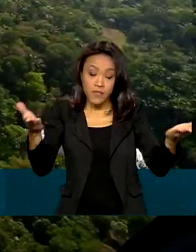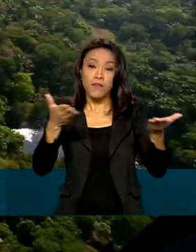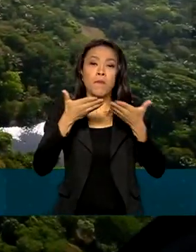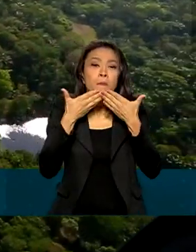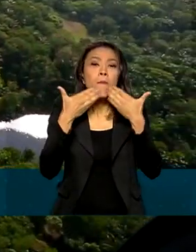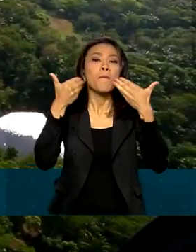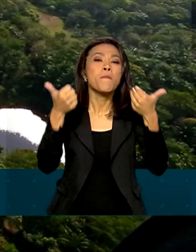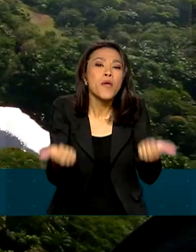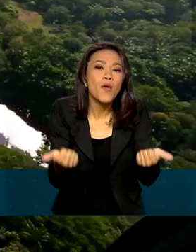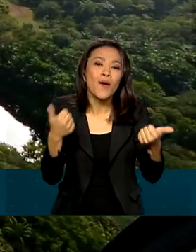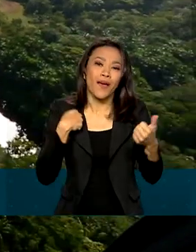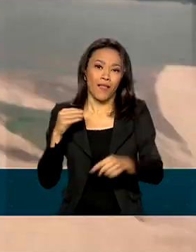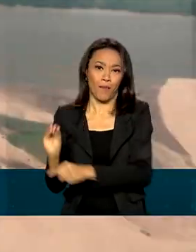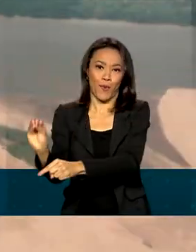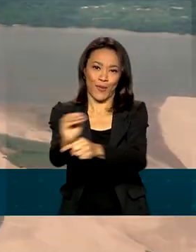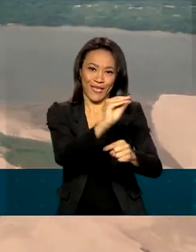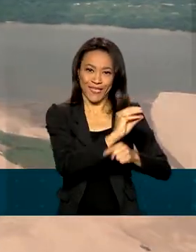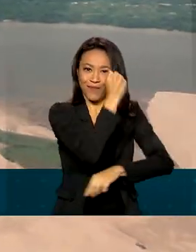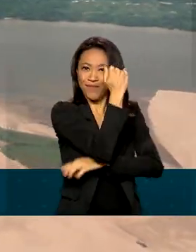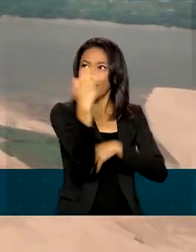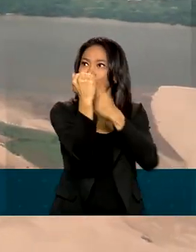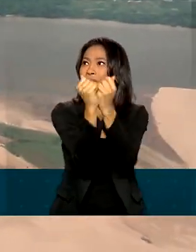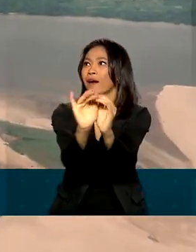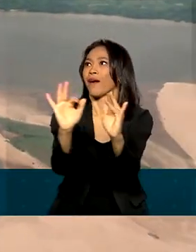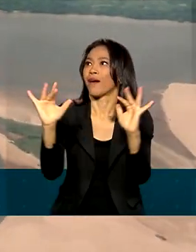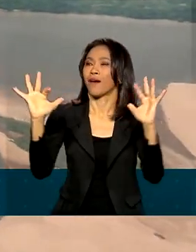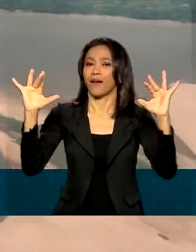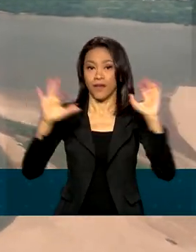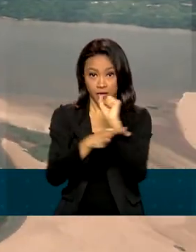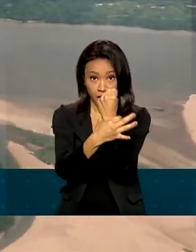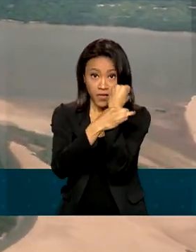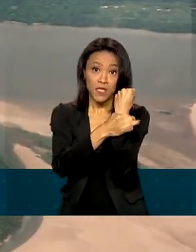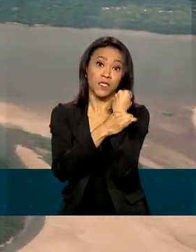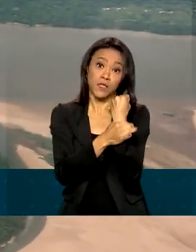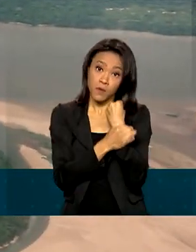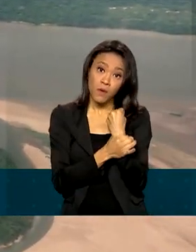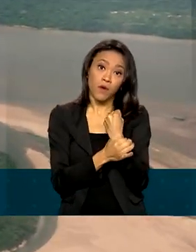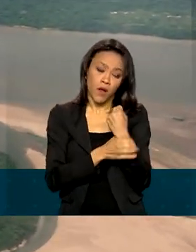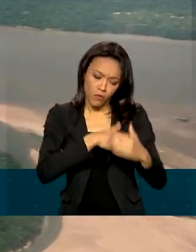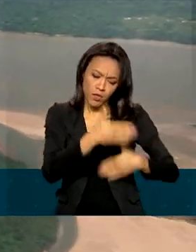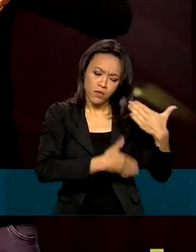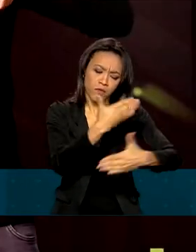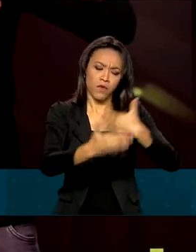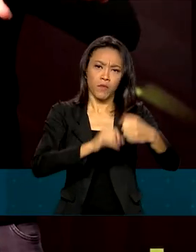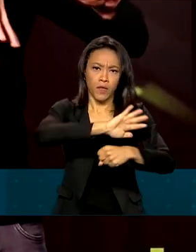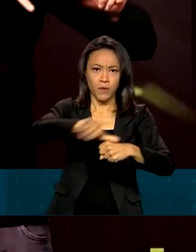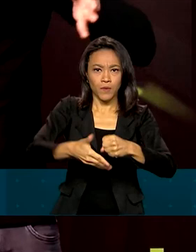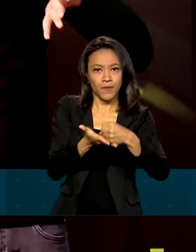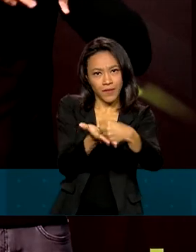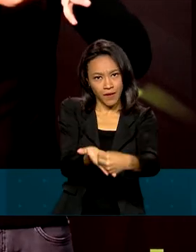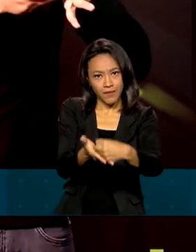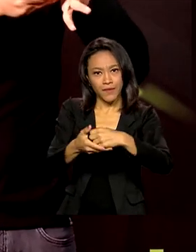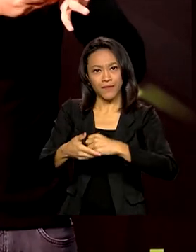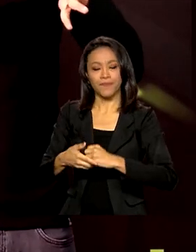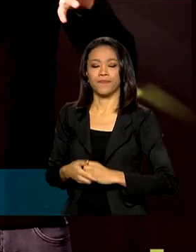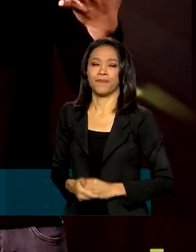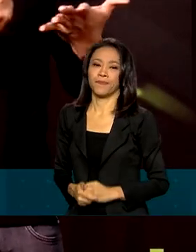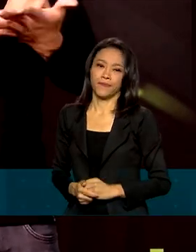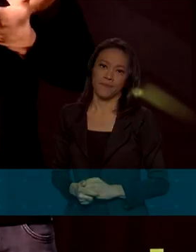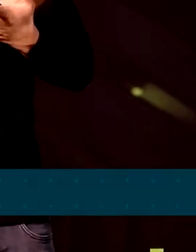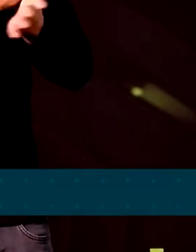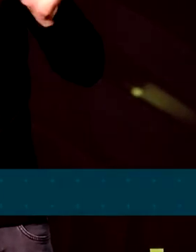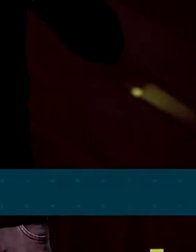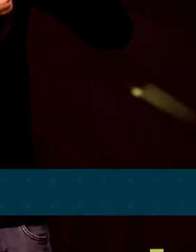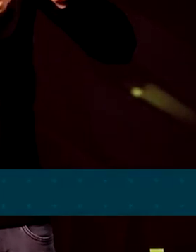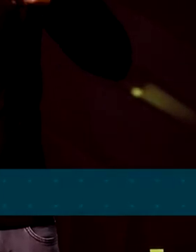melhoria na proteção ambiental, além de garantir o desenvolvimento sustentável regional. Uma das soluções para proteger a